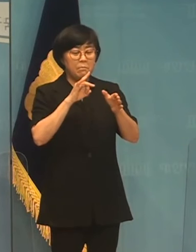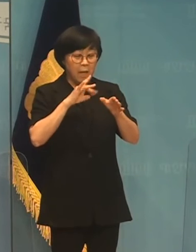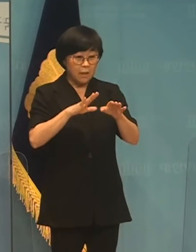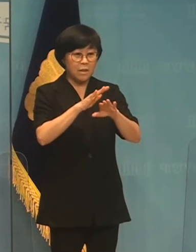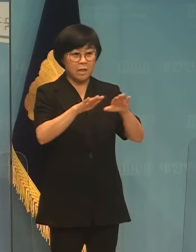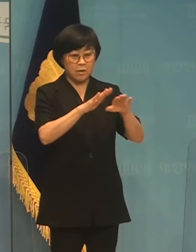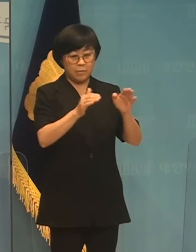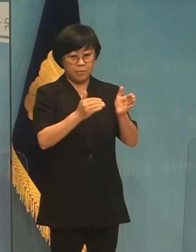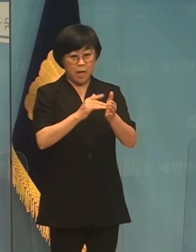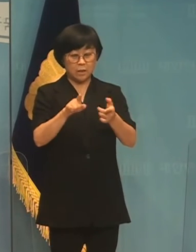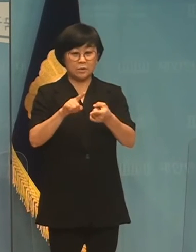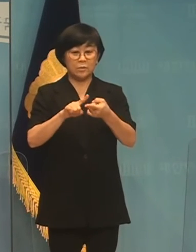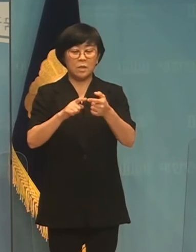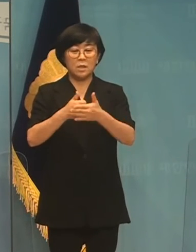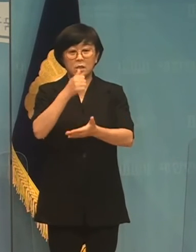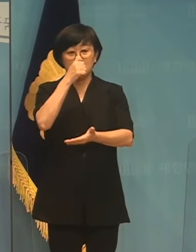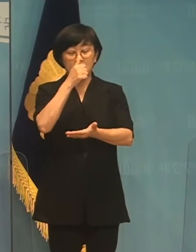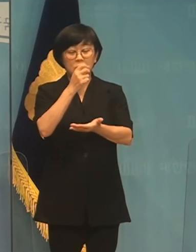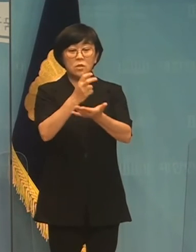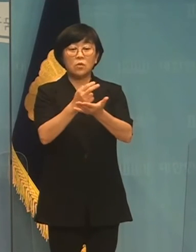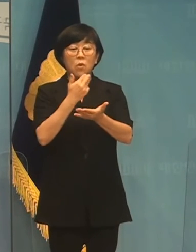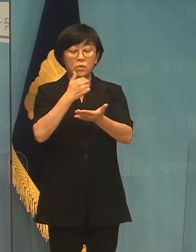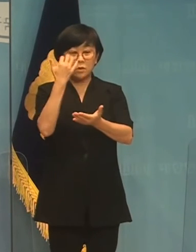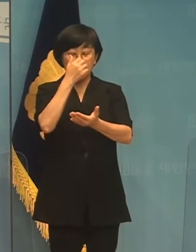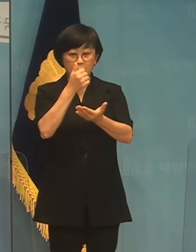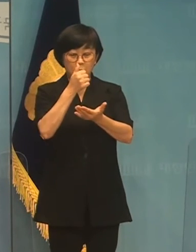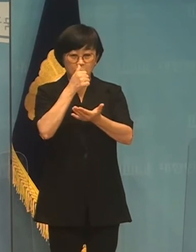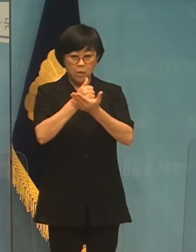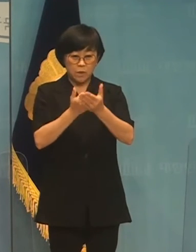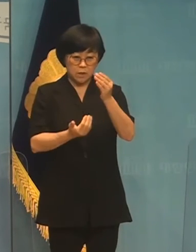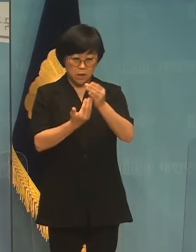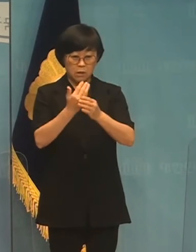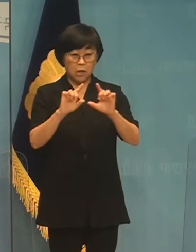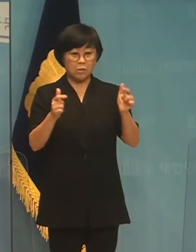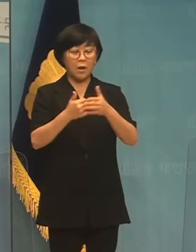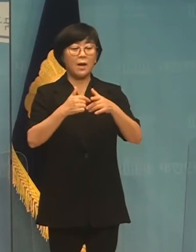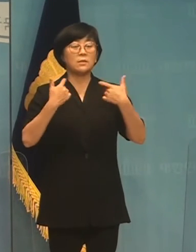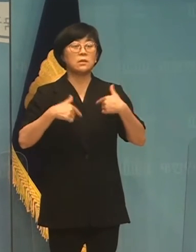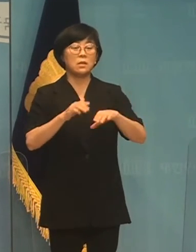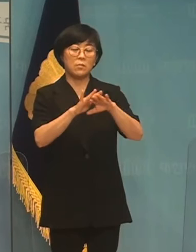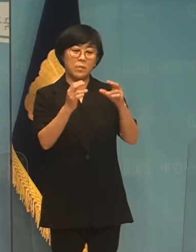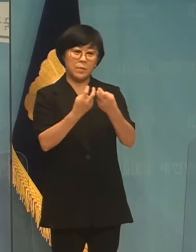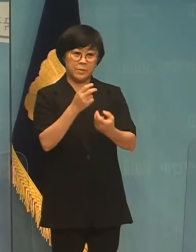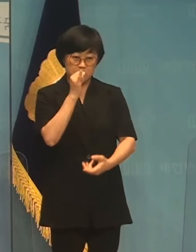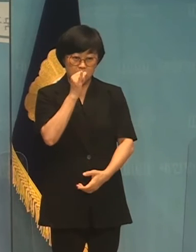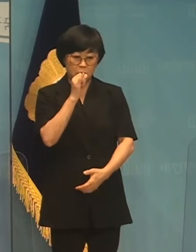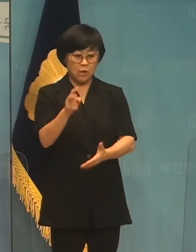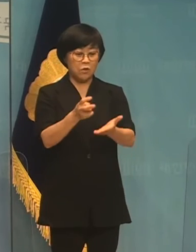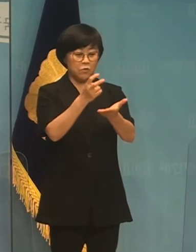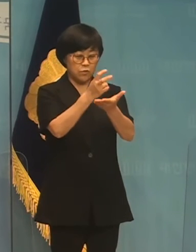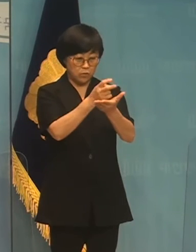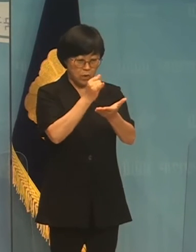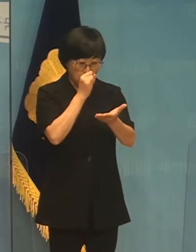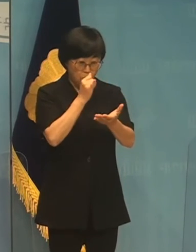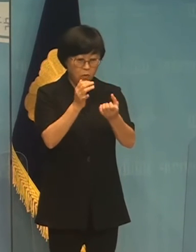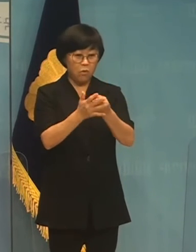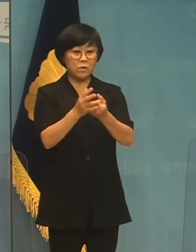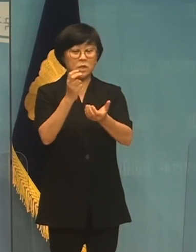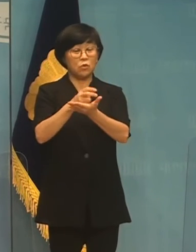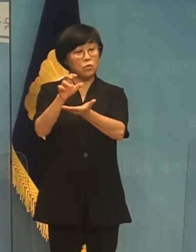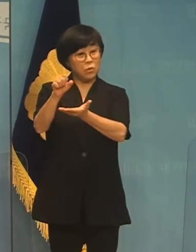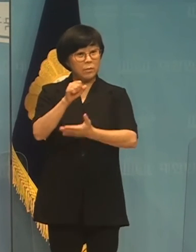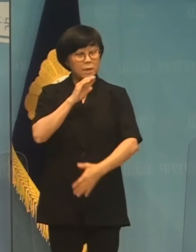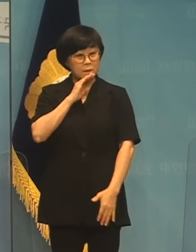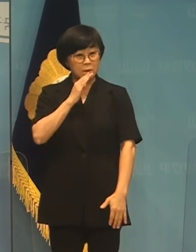제도가 없어서 성범죄가 발생하는 것이 아닙니다. 언제나 대책은 있었습니다. 규정도 만들었고 제도도